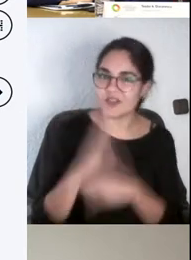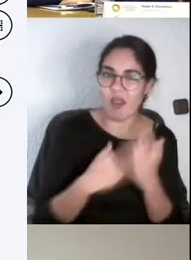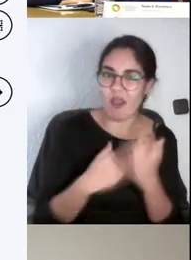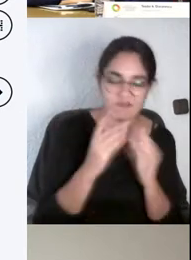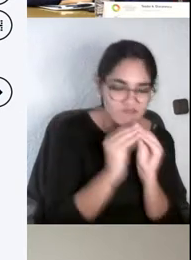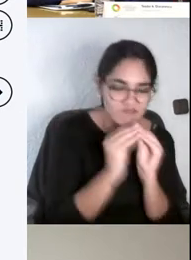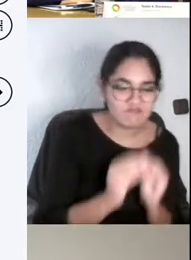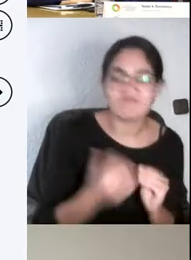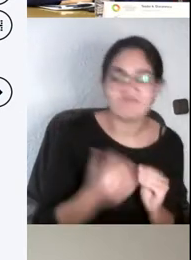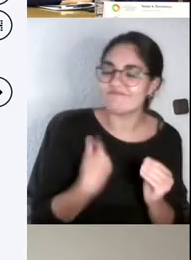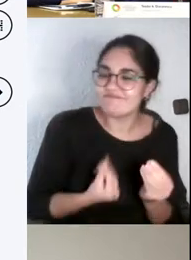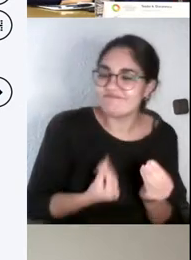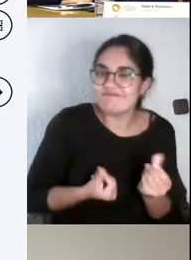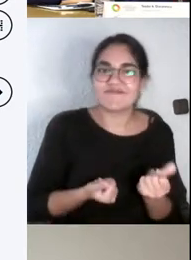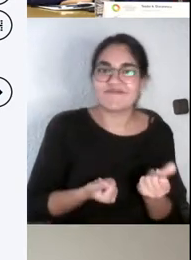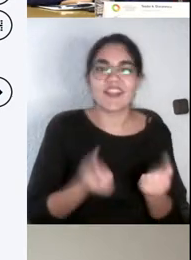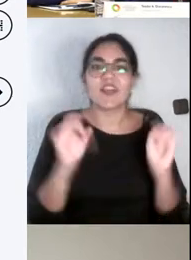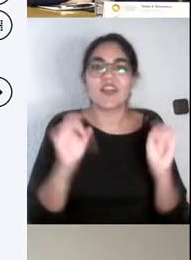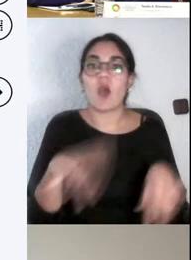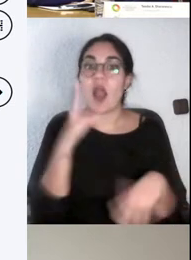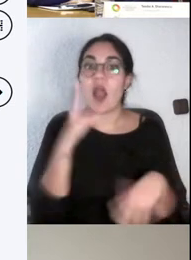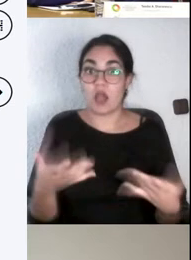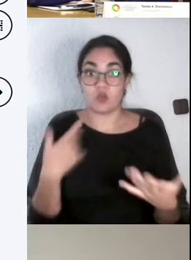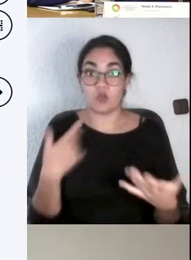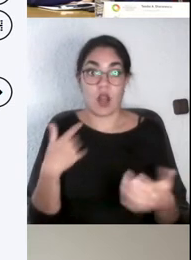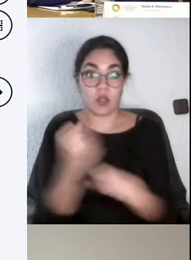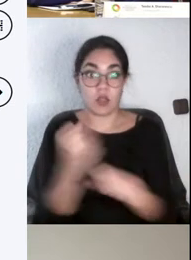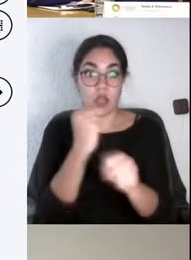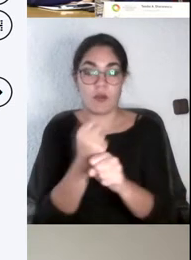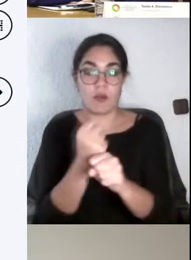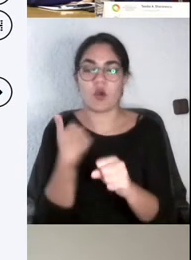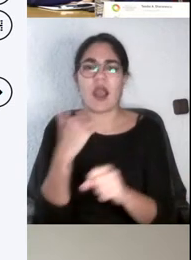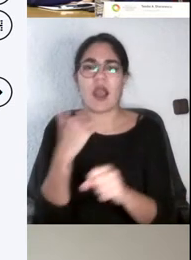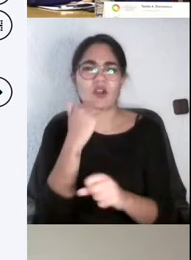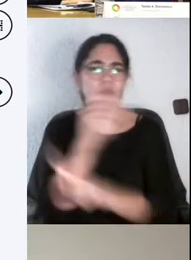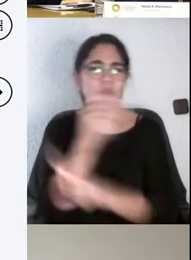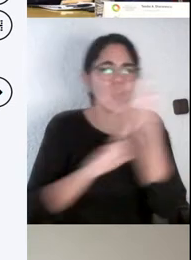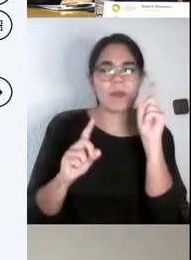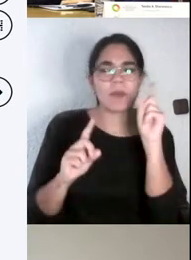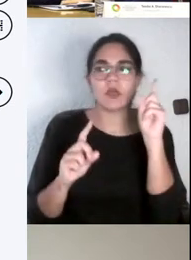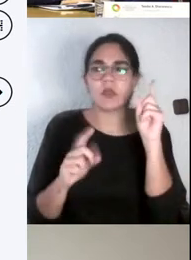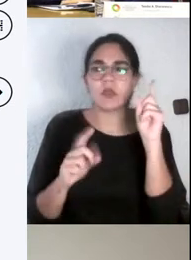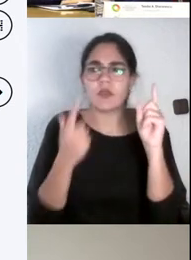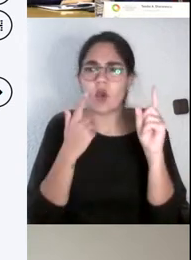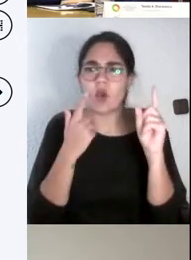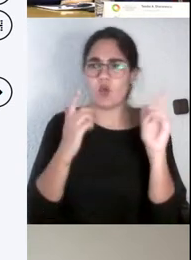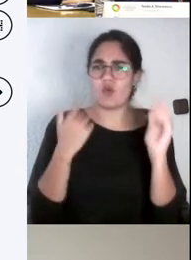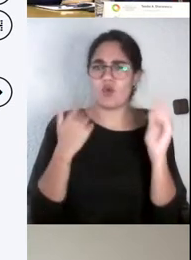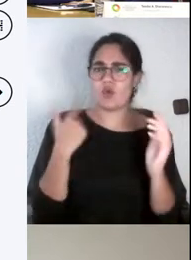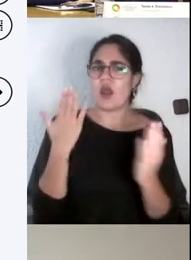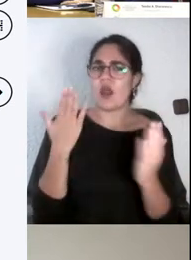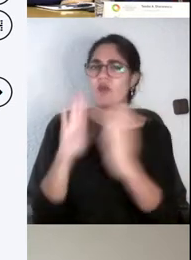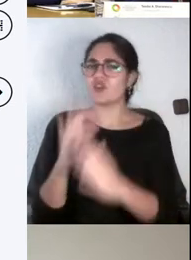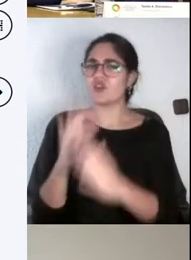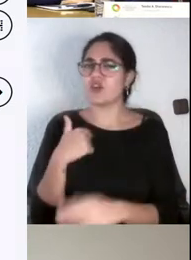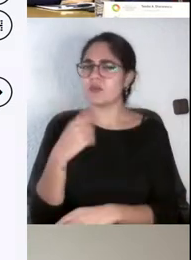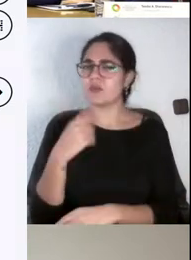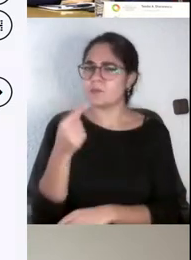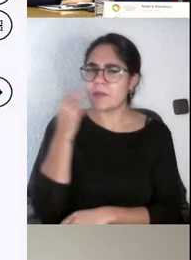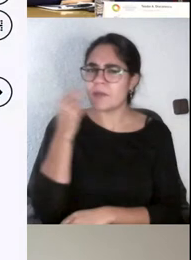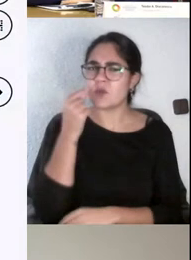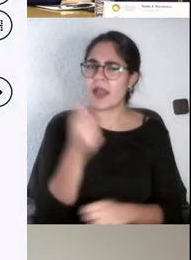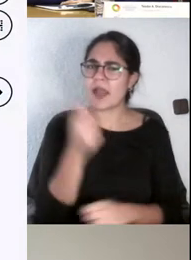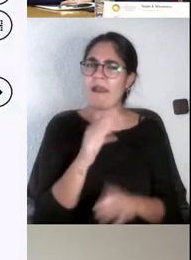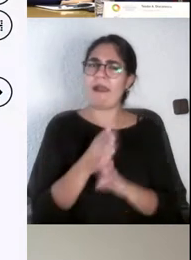pero a mí me topo con algún problema en el trabajo que es de la misma índole y recupere esa práctica para justamente buscar